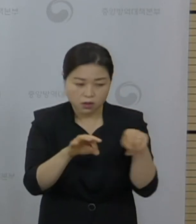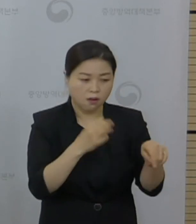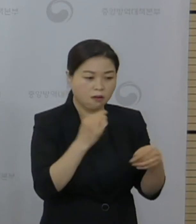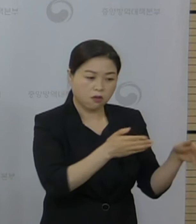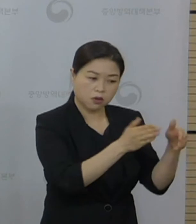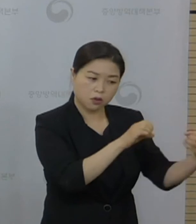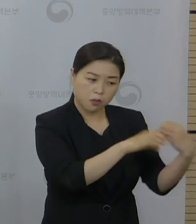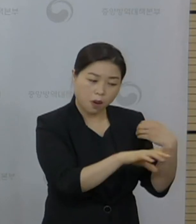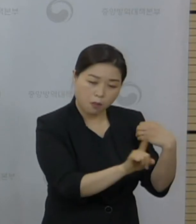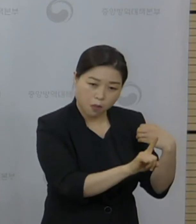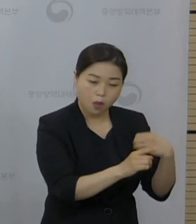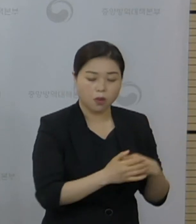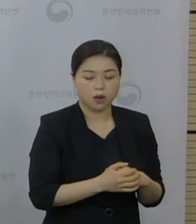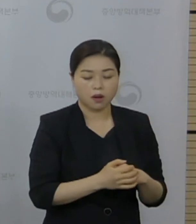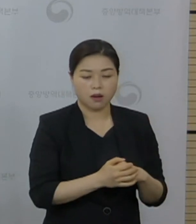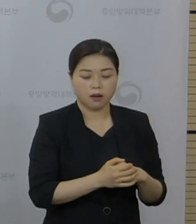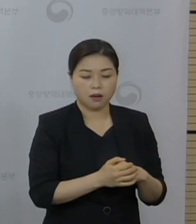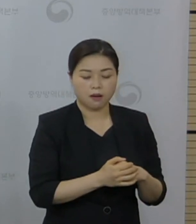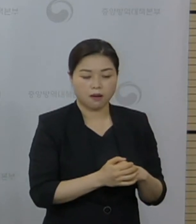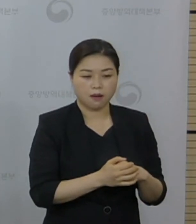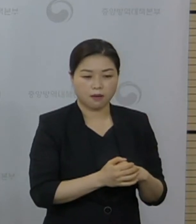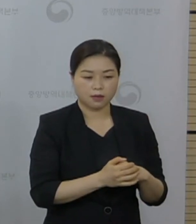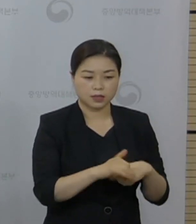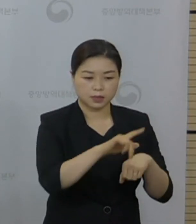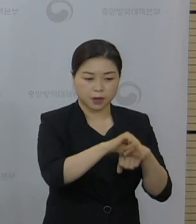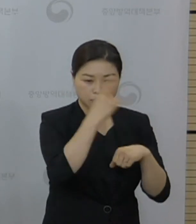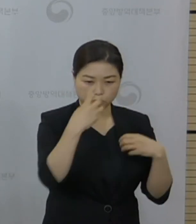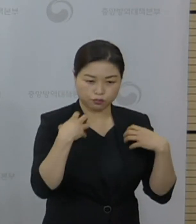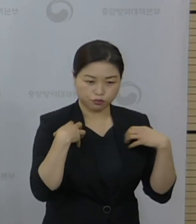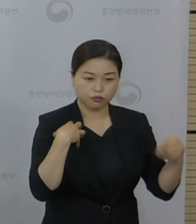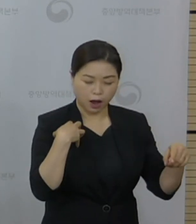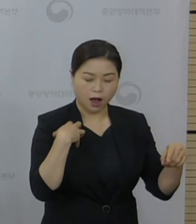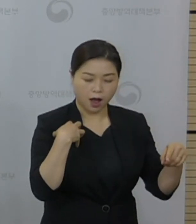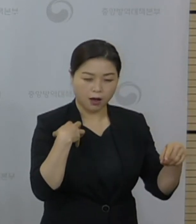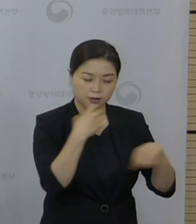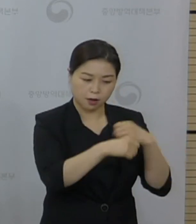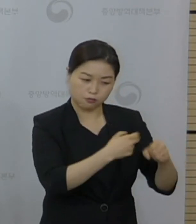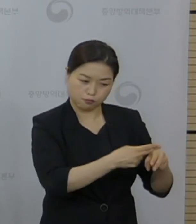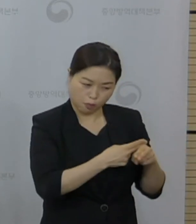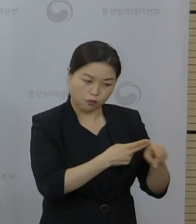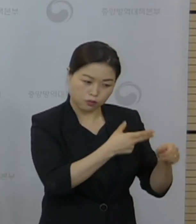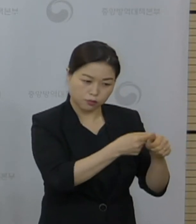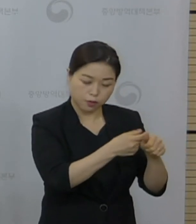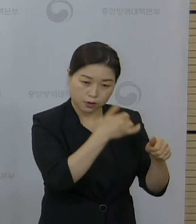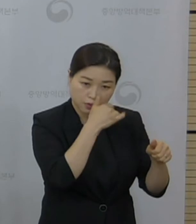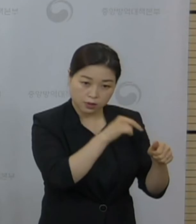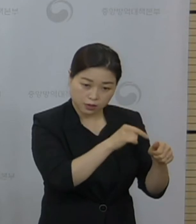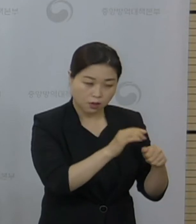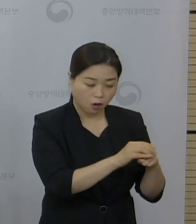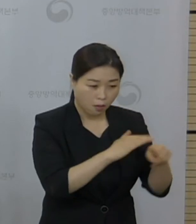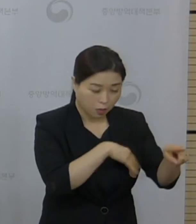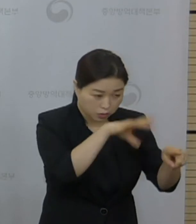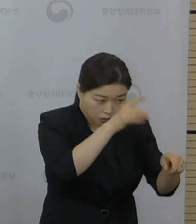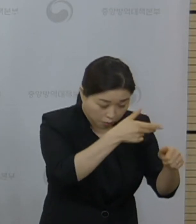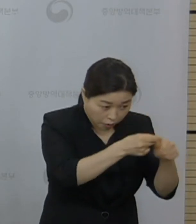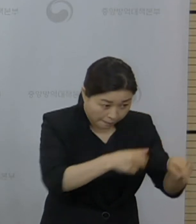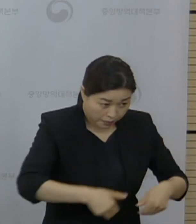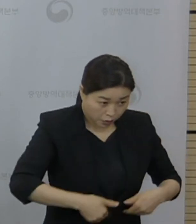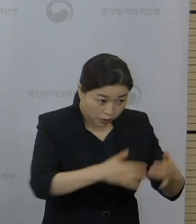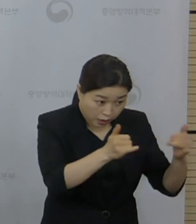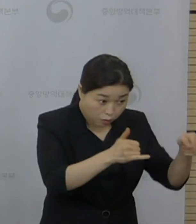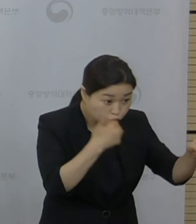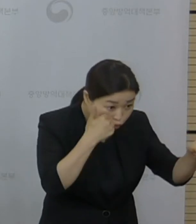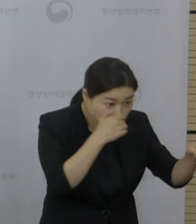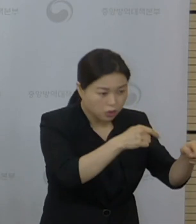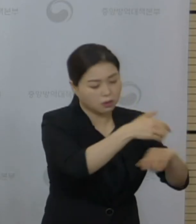지자체 자율 접종에 따라서 경기도에서 생각하는 우선순위 대상자에게 접종을 계획을 하고 있고